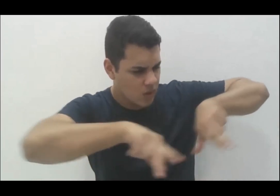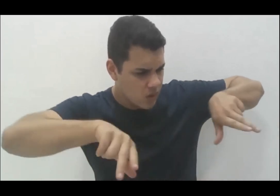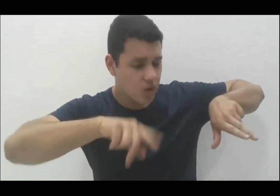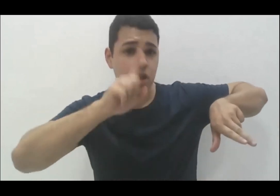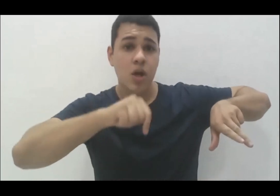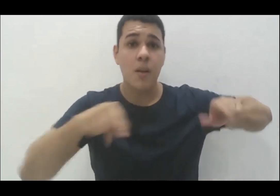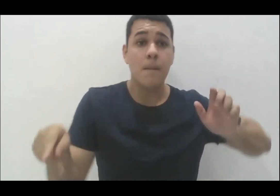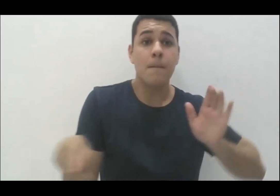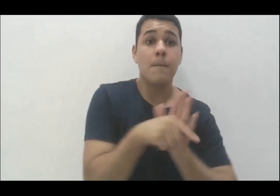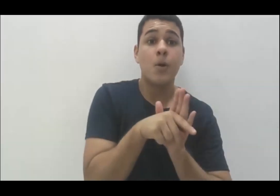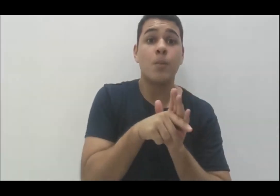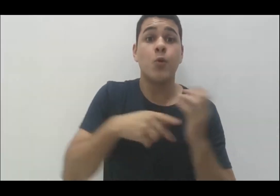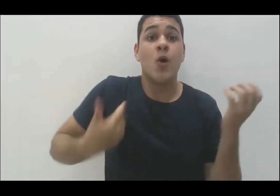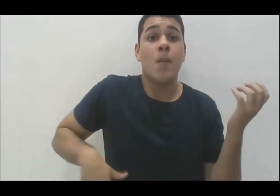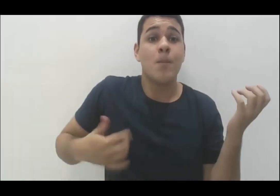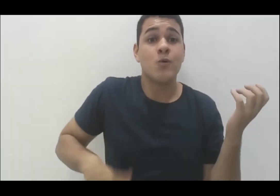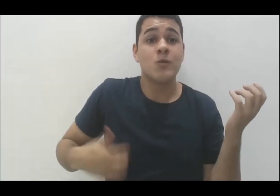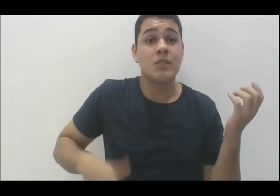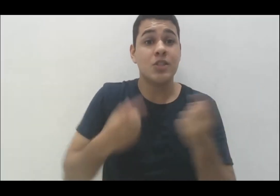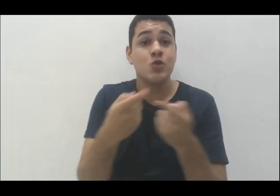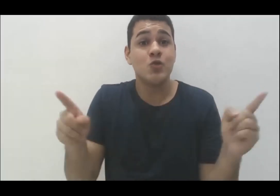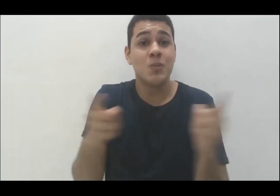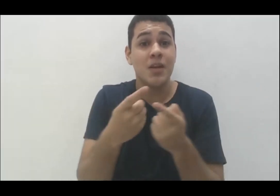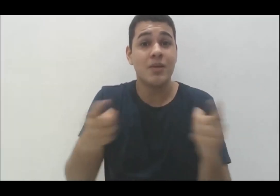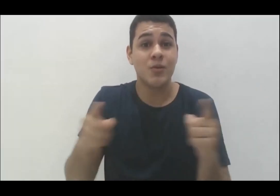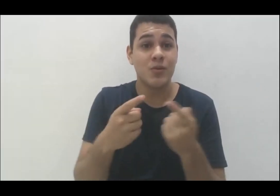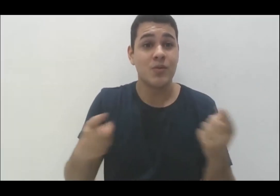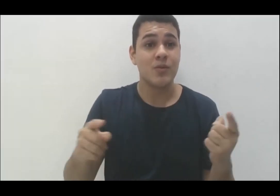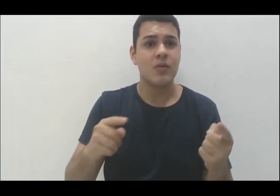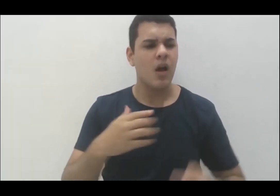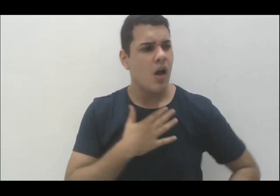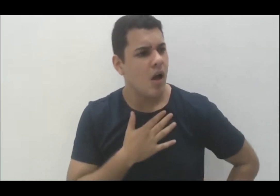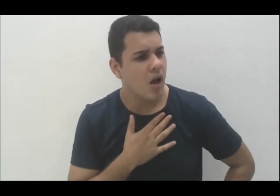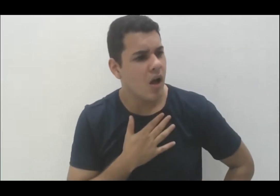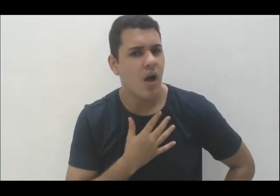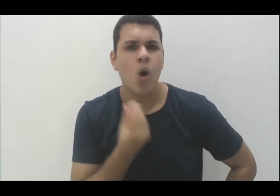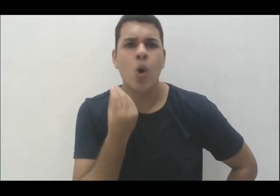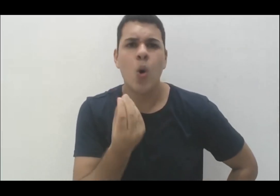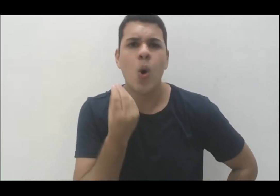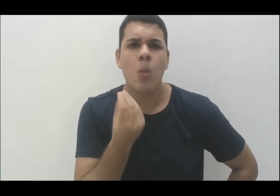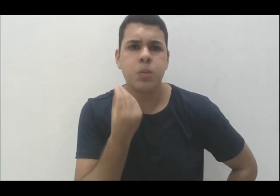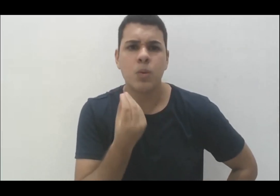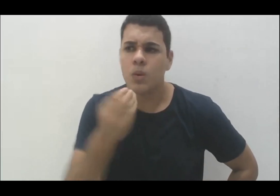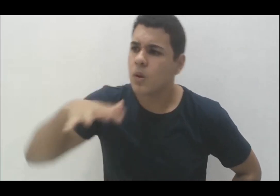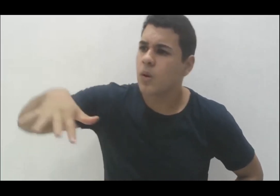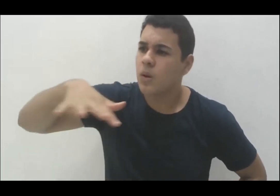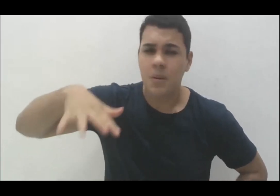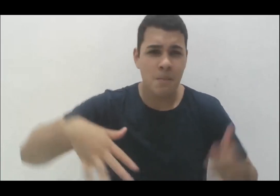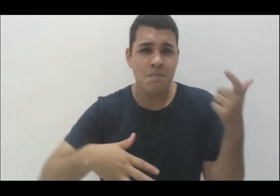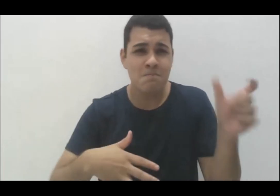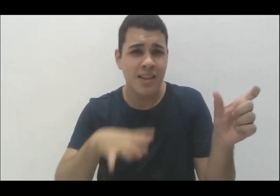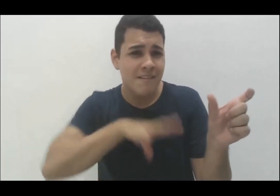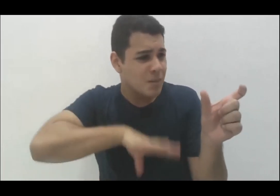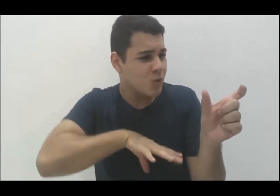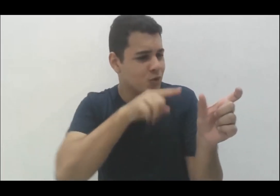curso de música, de instrumento, aquilo me impactou profundamente, porque assim, é